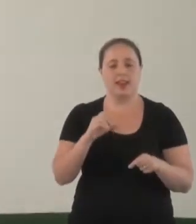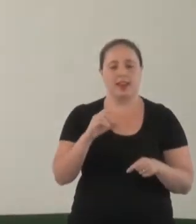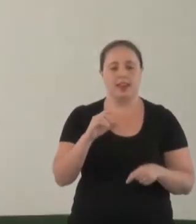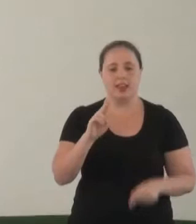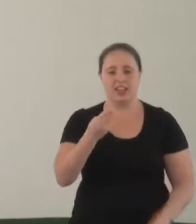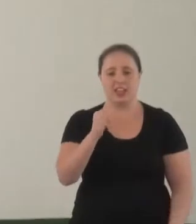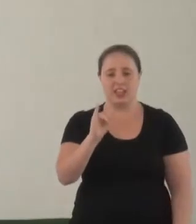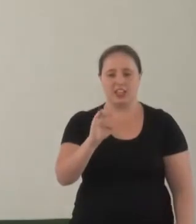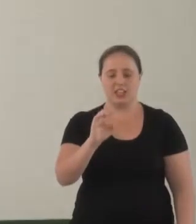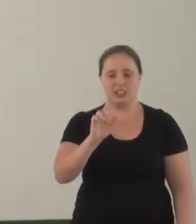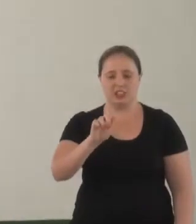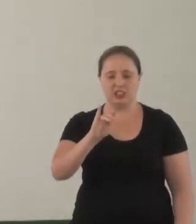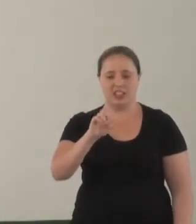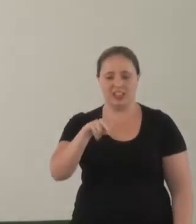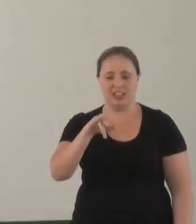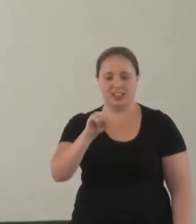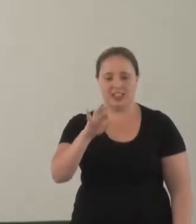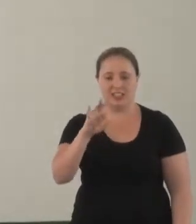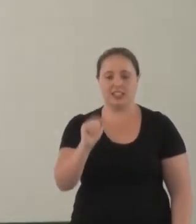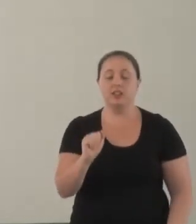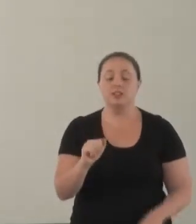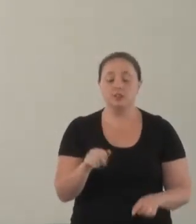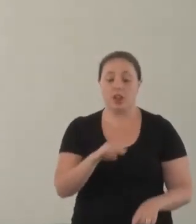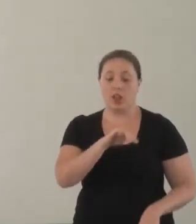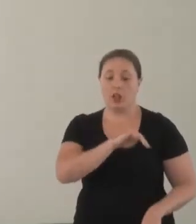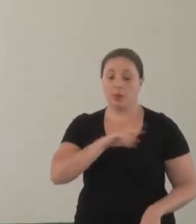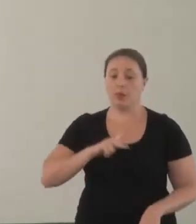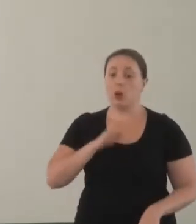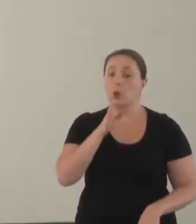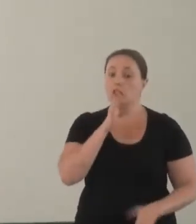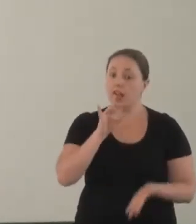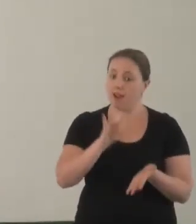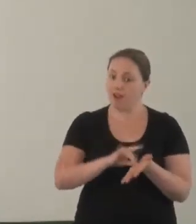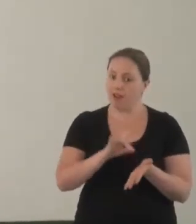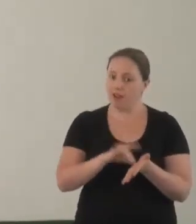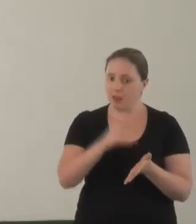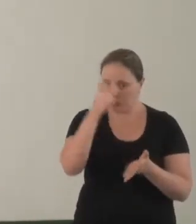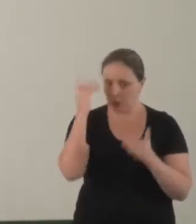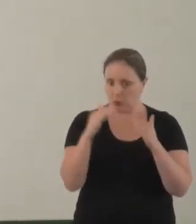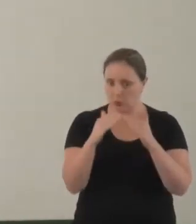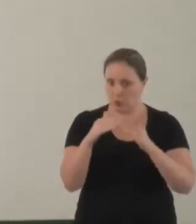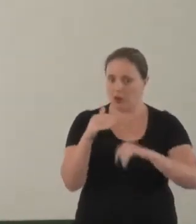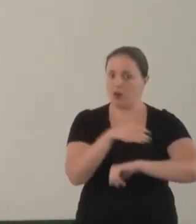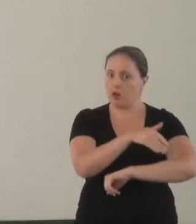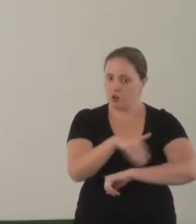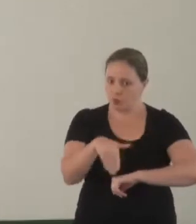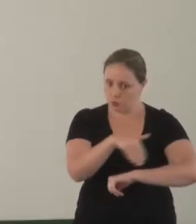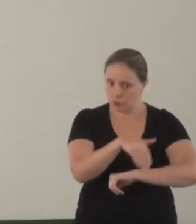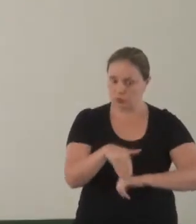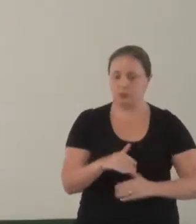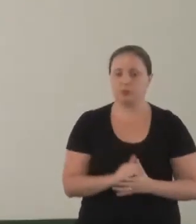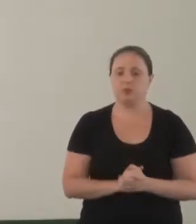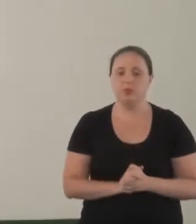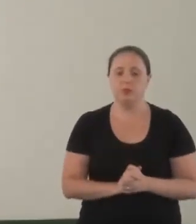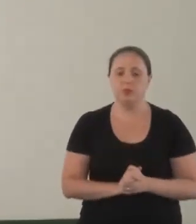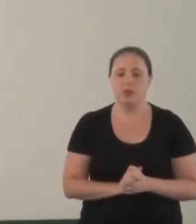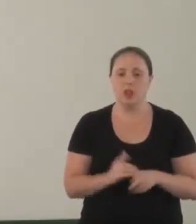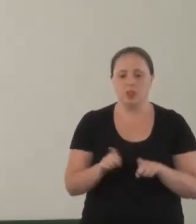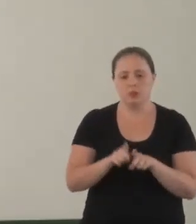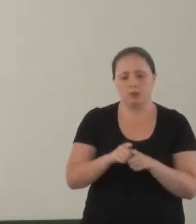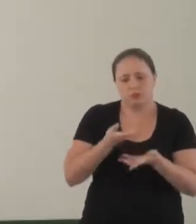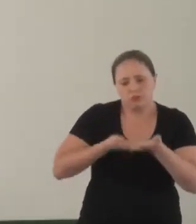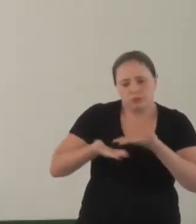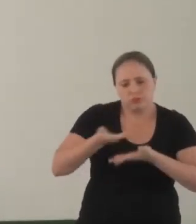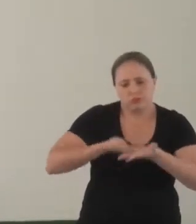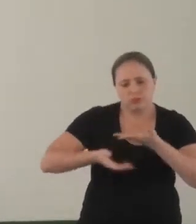Que o MP conheça efetivamente a realidade da população de rua e que se faça conhecer por ela. Maior articulação do